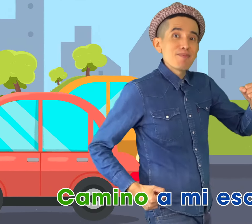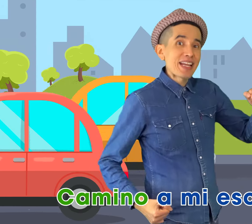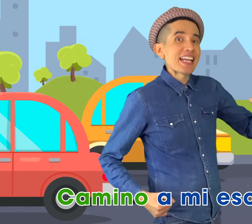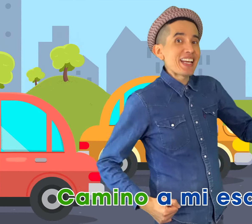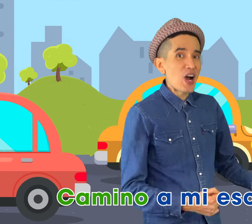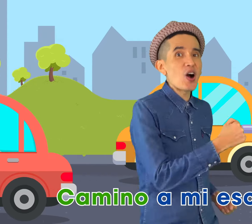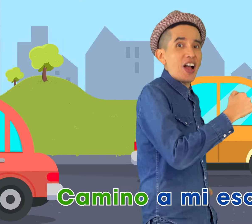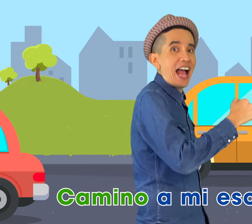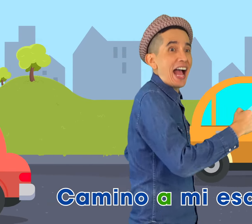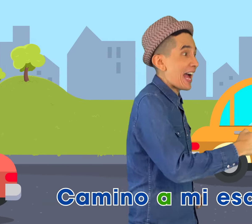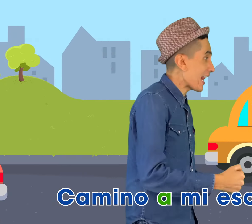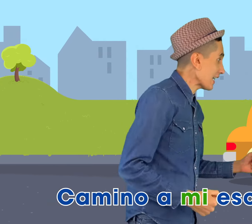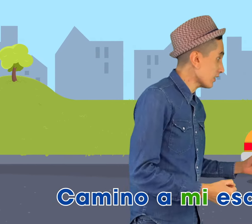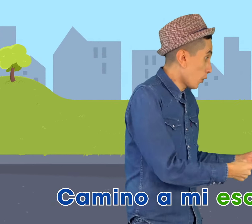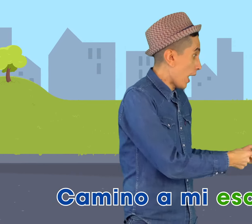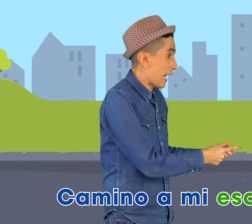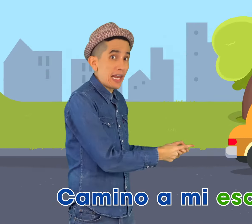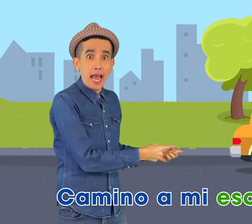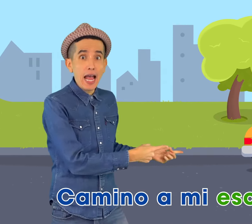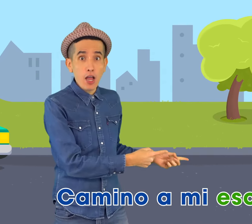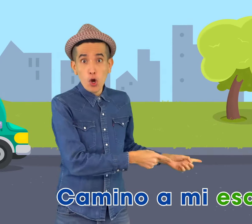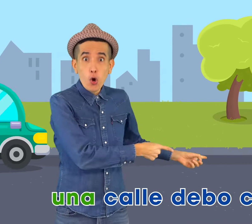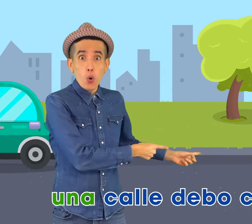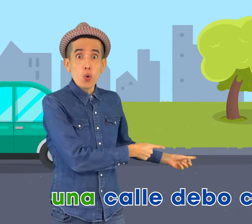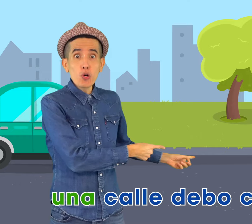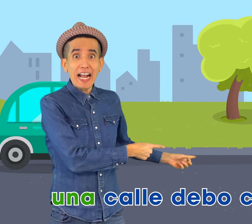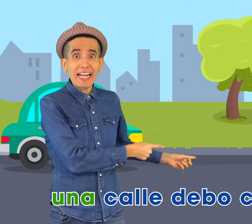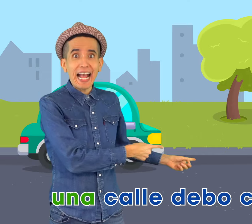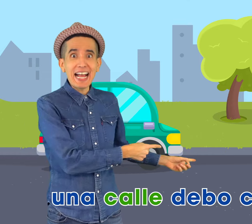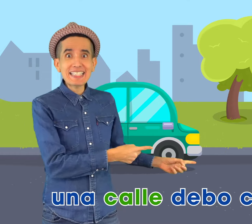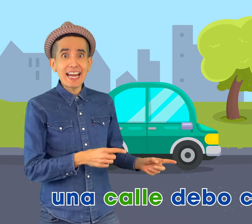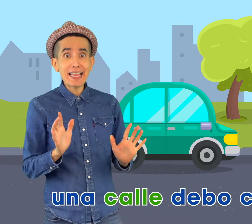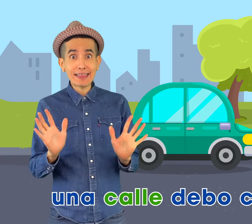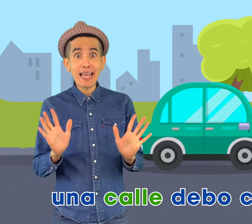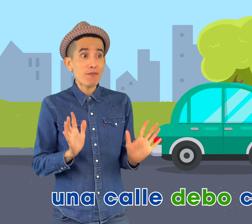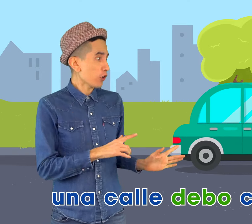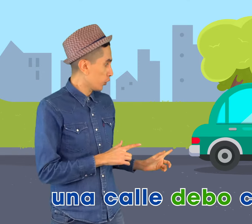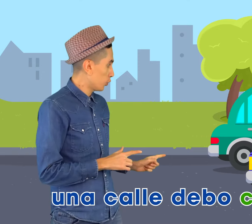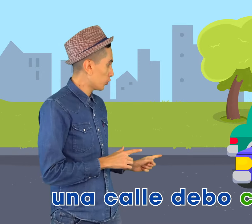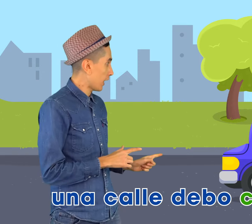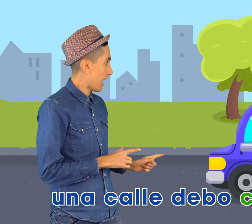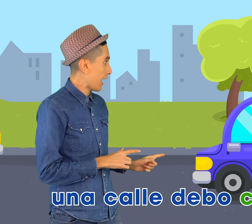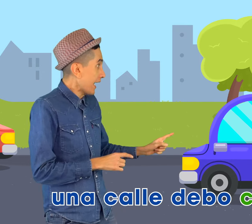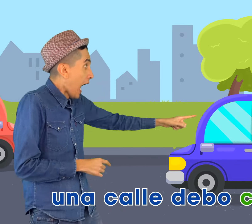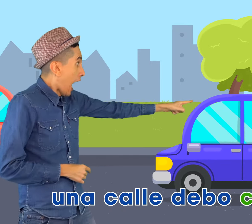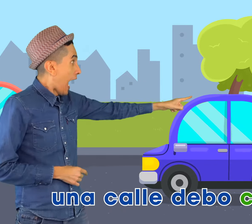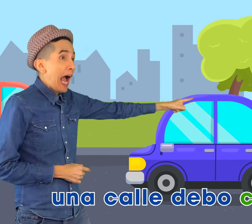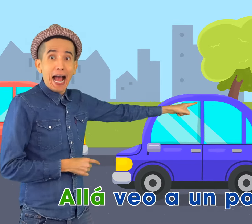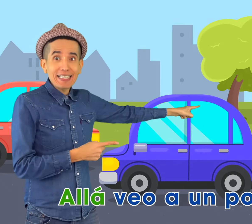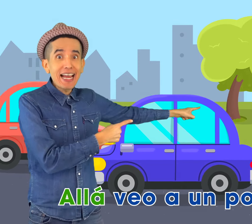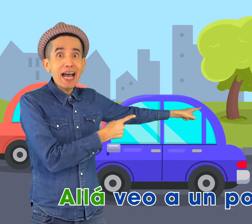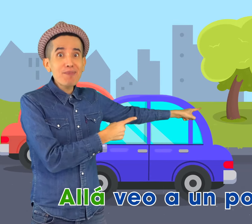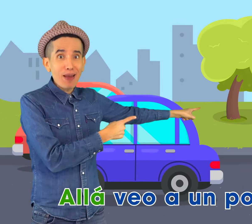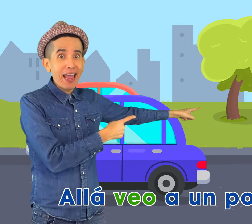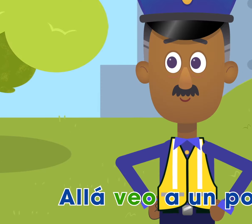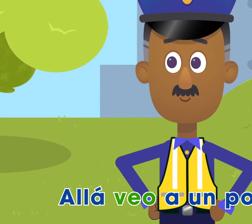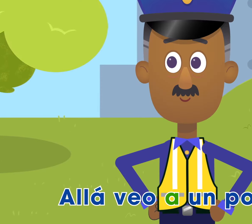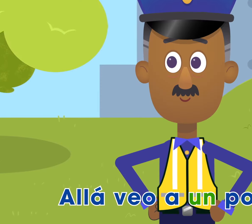Camino a mi escuela, una calle debo cruzar, allá veo a un